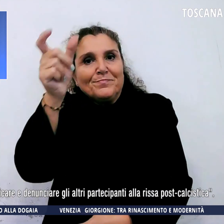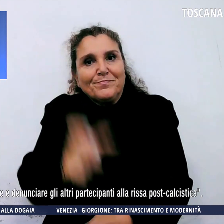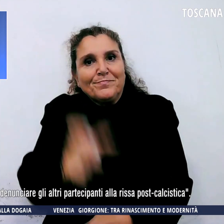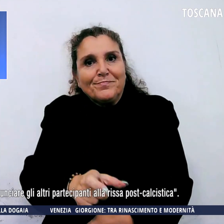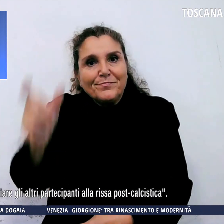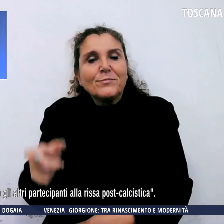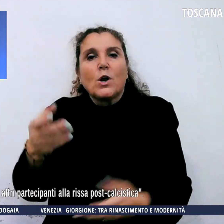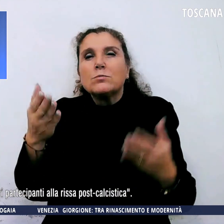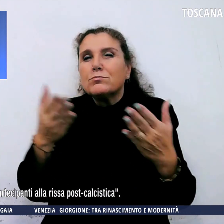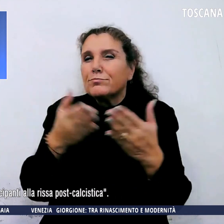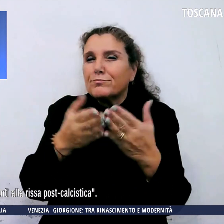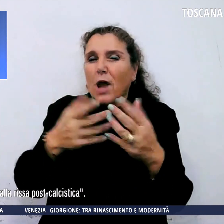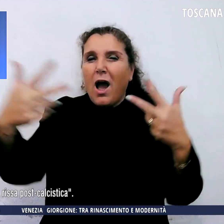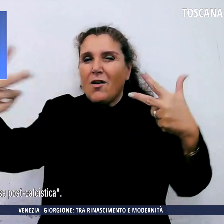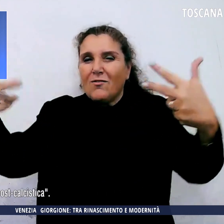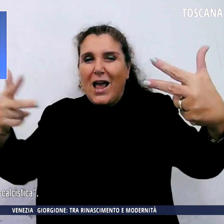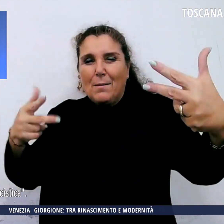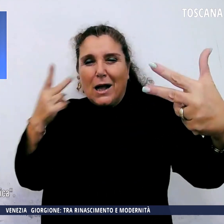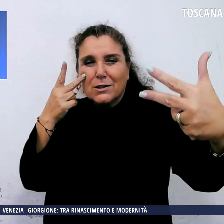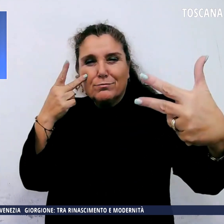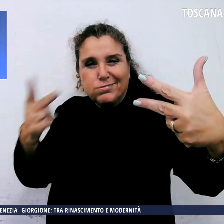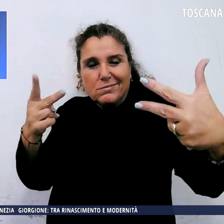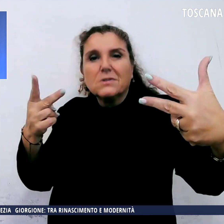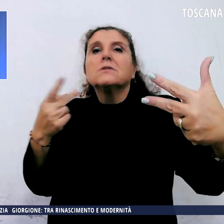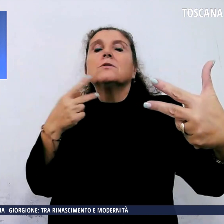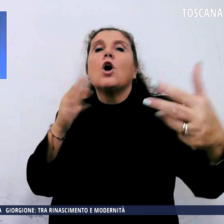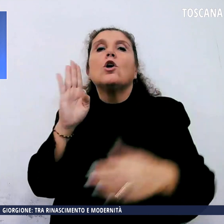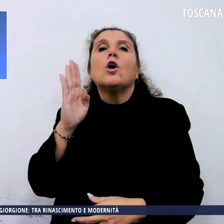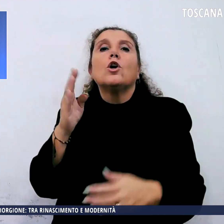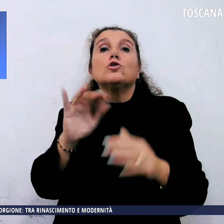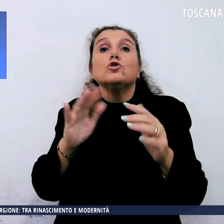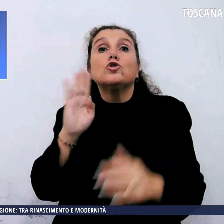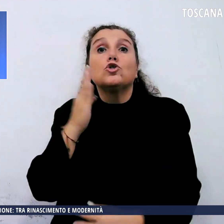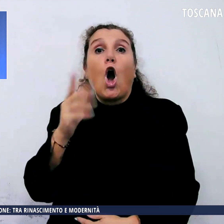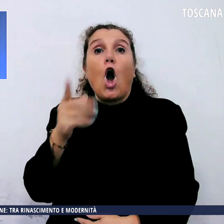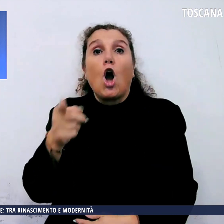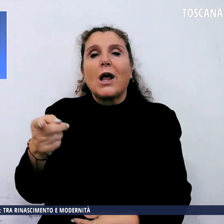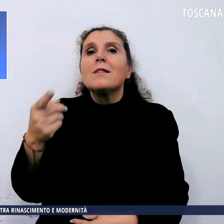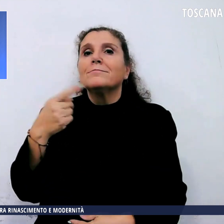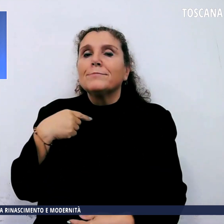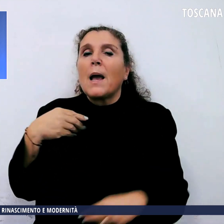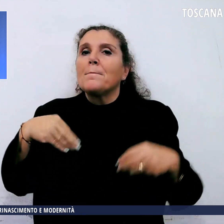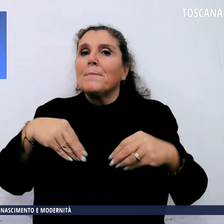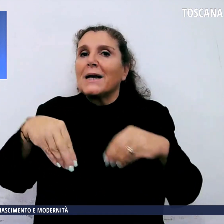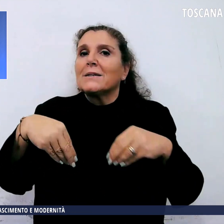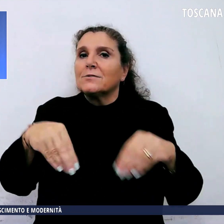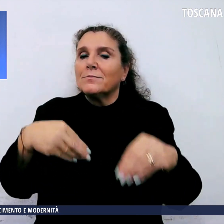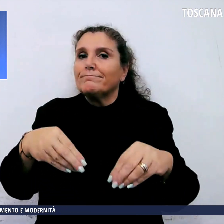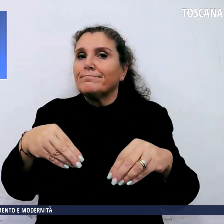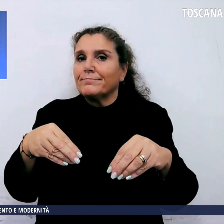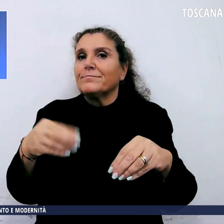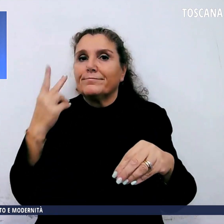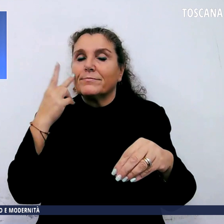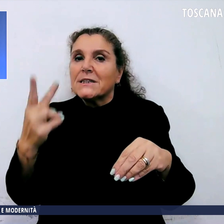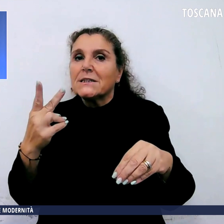dei filmati postati sui social e il riconoscimento formale dei partecipanti, è scattato anche un daspo